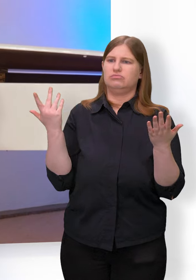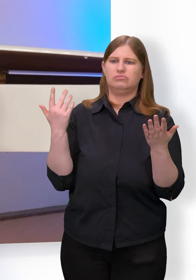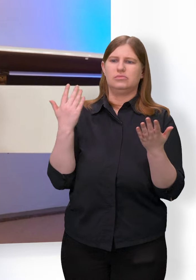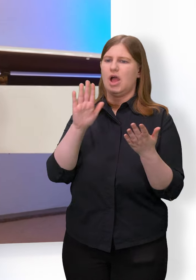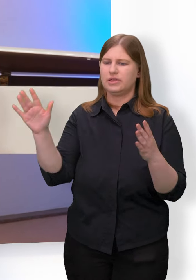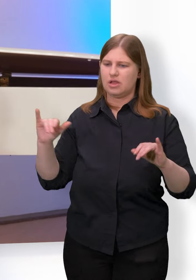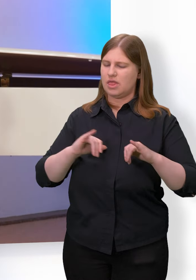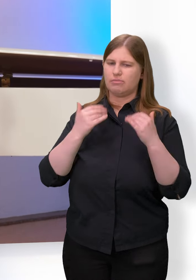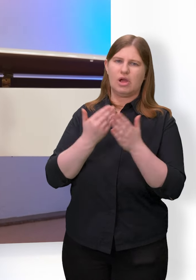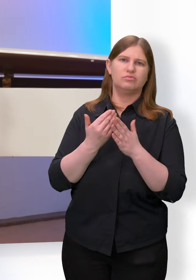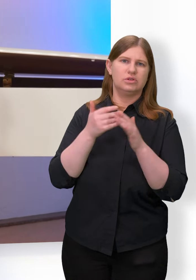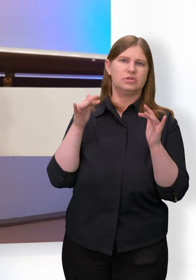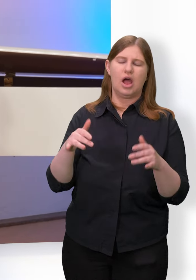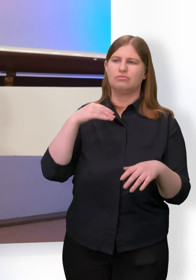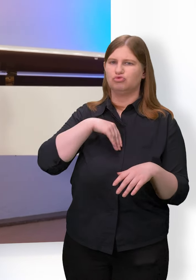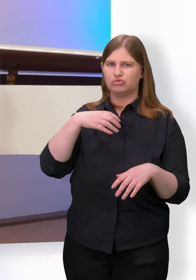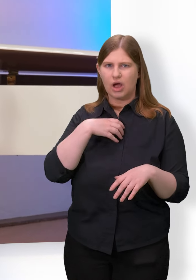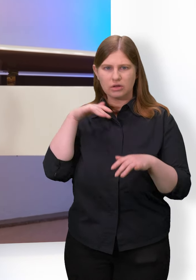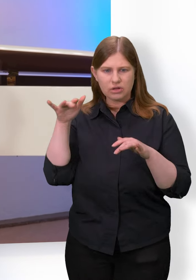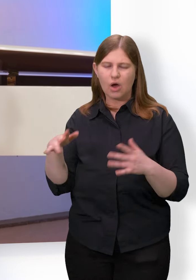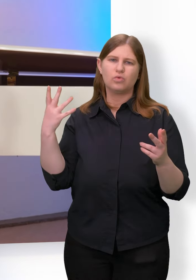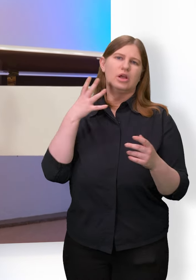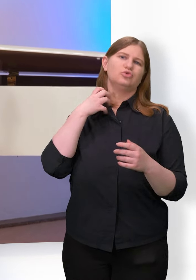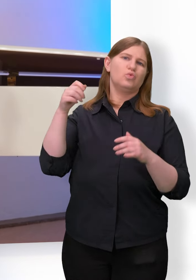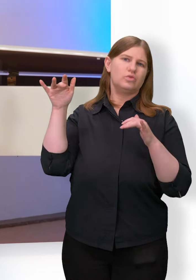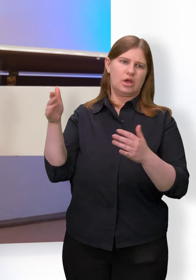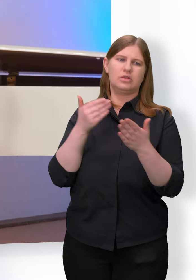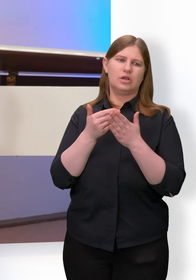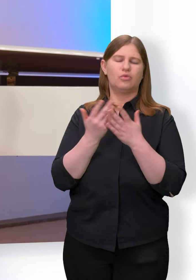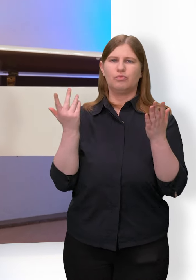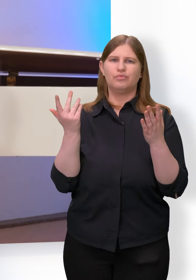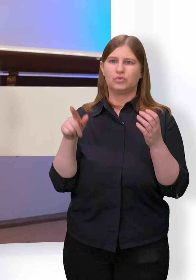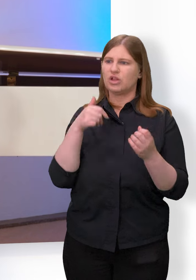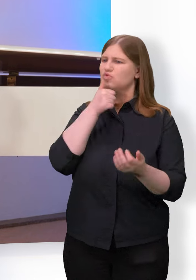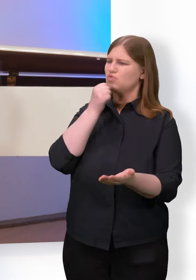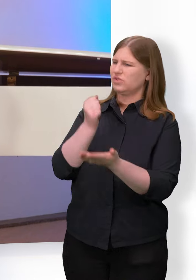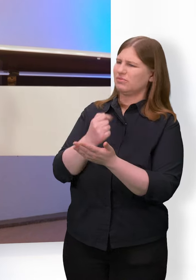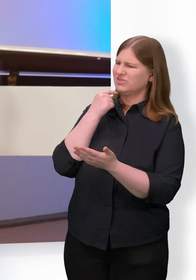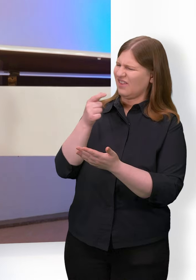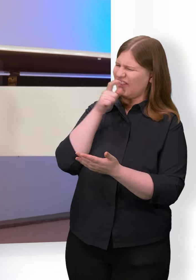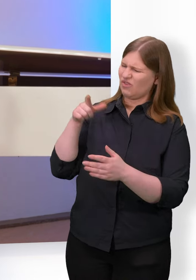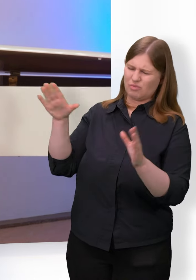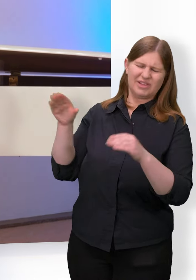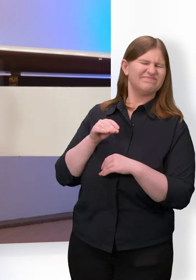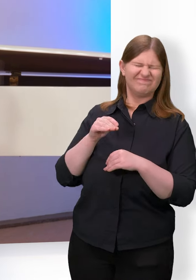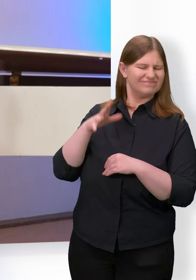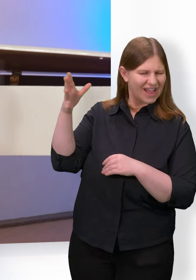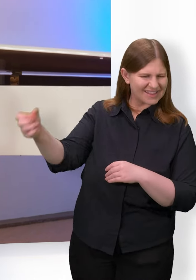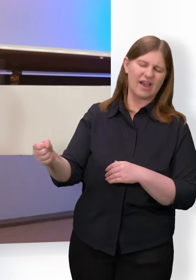weil es da vielleicht um psychische Erkrankung oder Sucht geht und Jugendamt dann eben Verantwortung übernommen hat oder da eingegriffen hat. Und diese